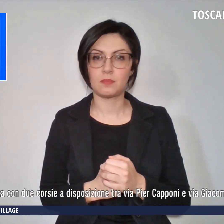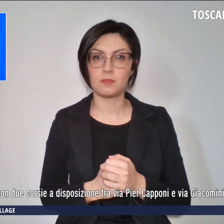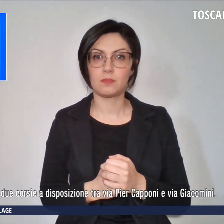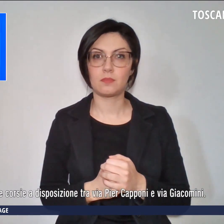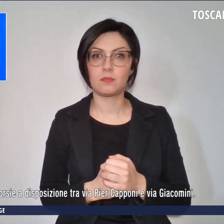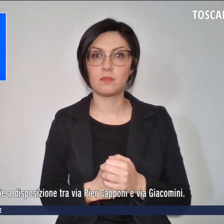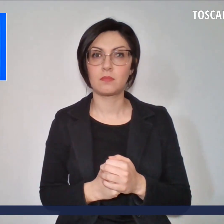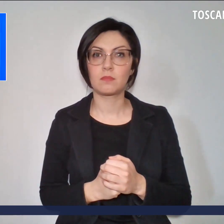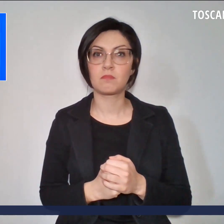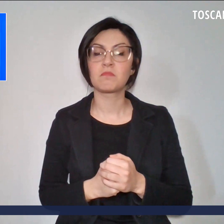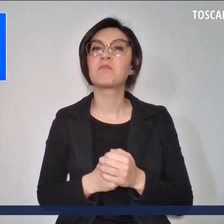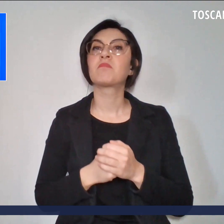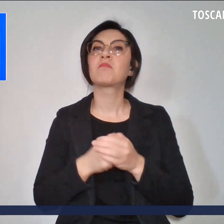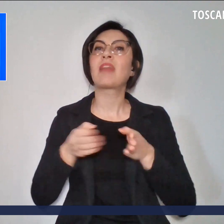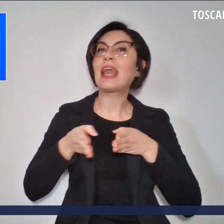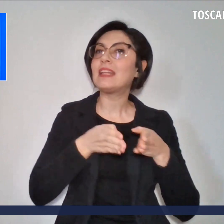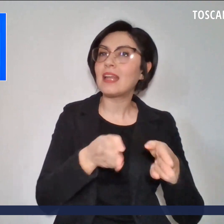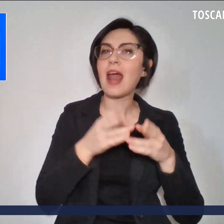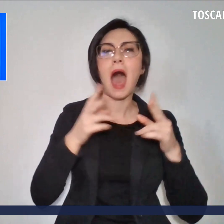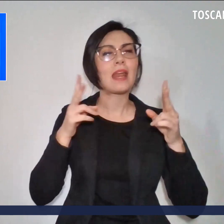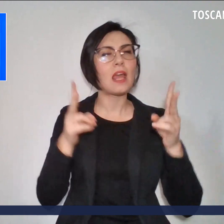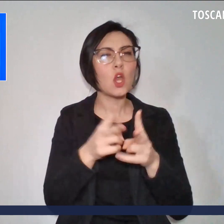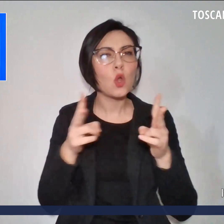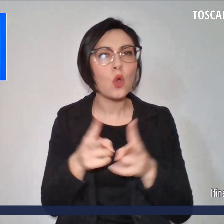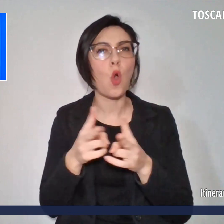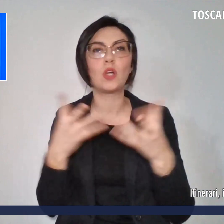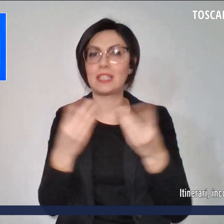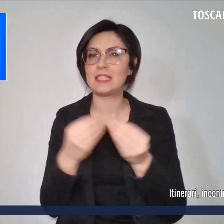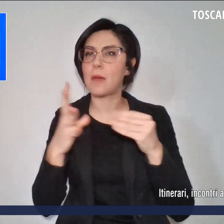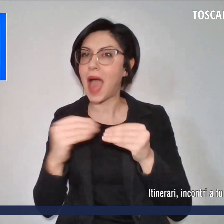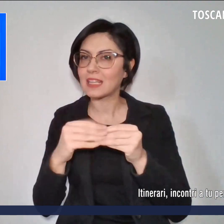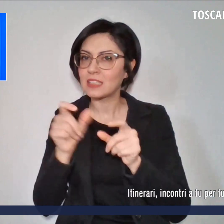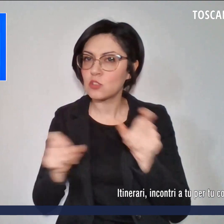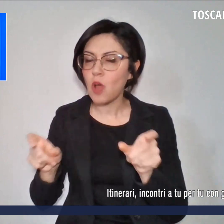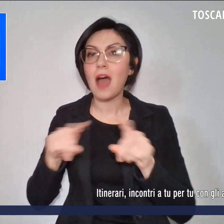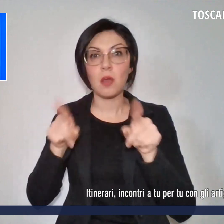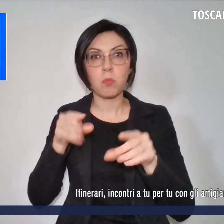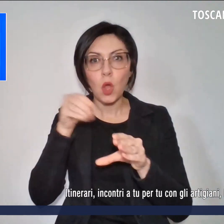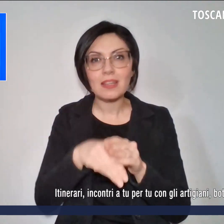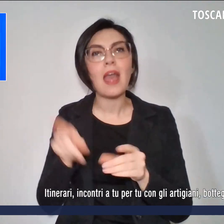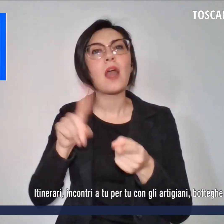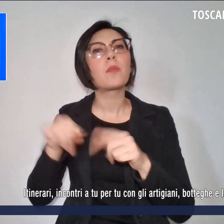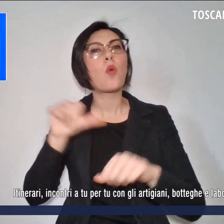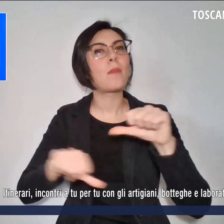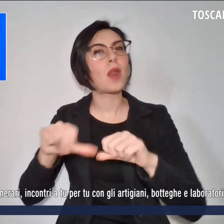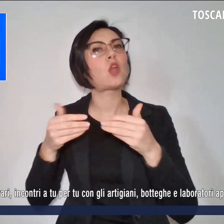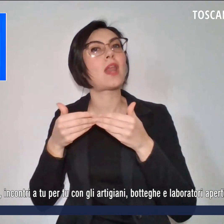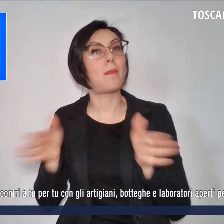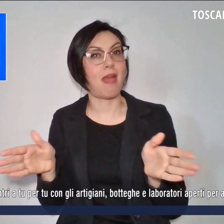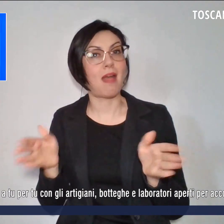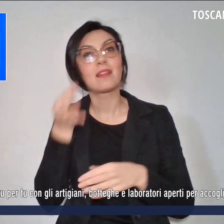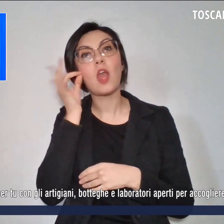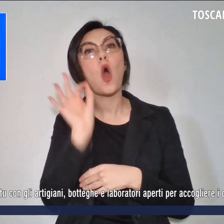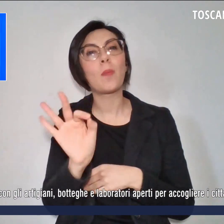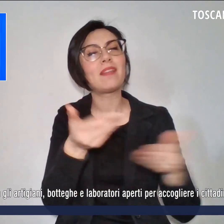Itinerari, incontri a tu per tu con gli artigiani, botteghe e laboratori aperti per accogliere i